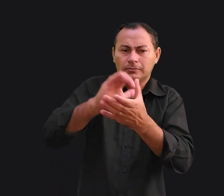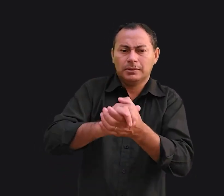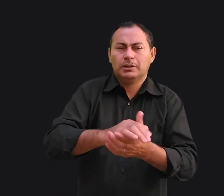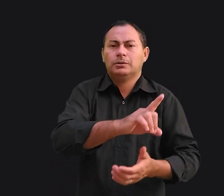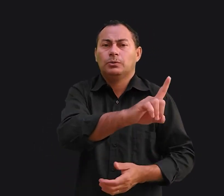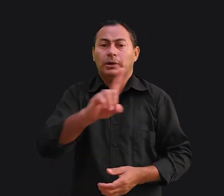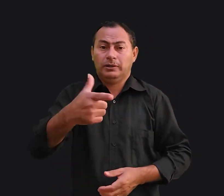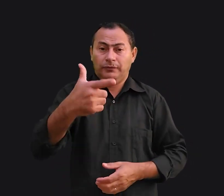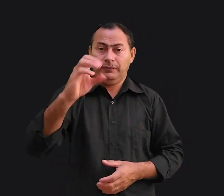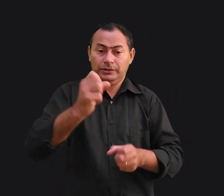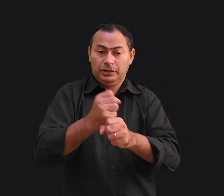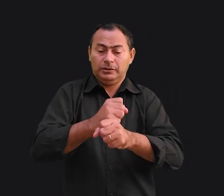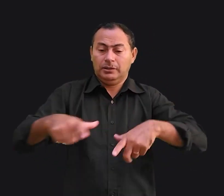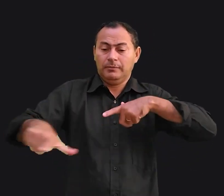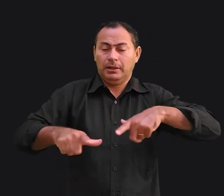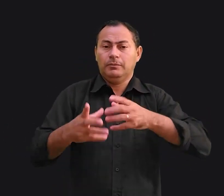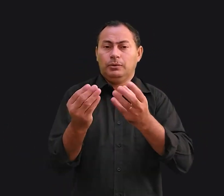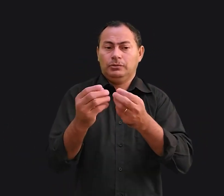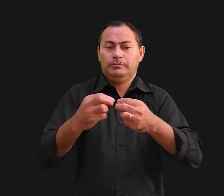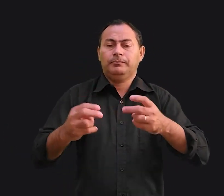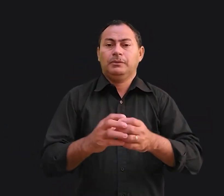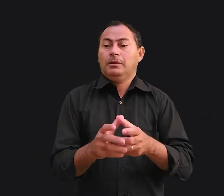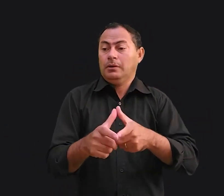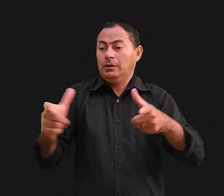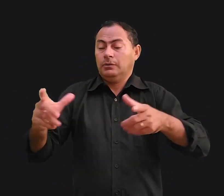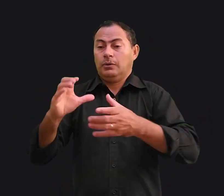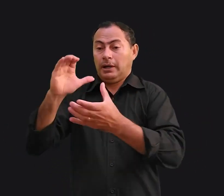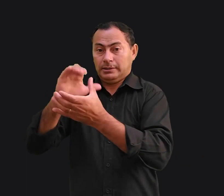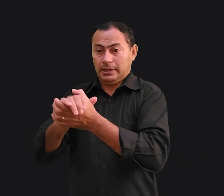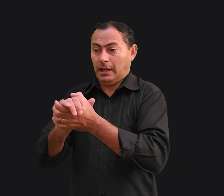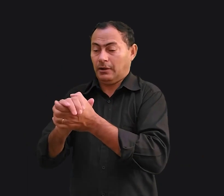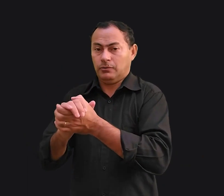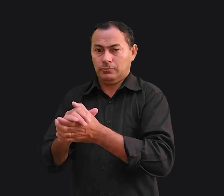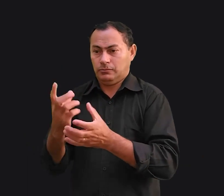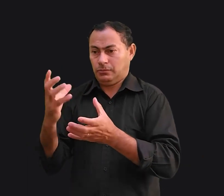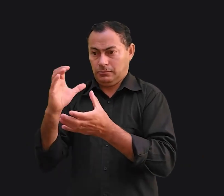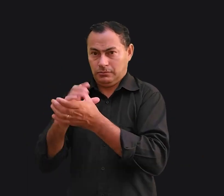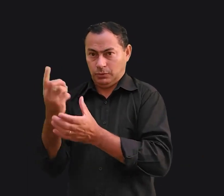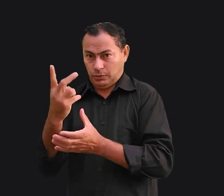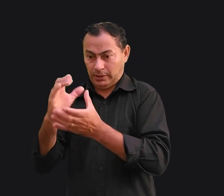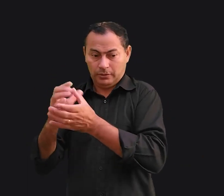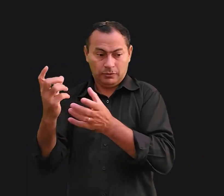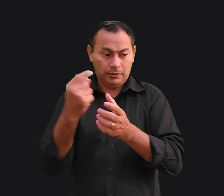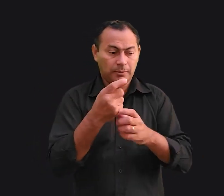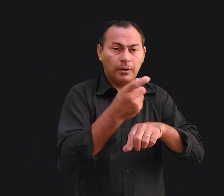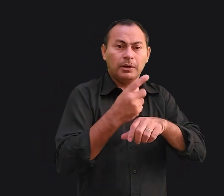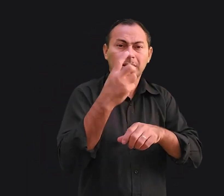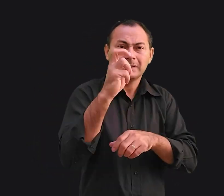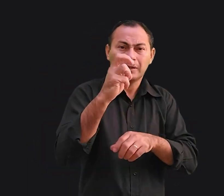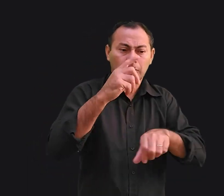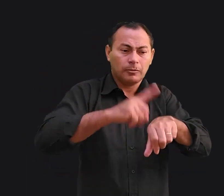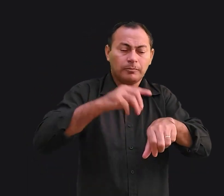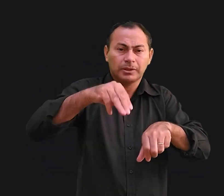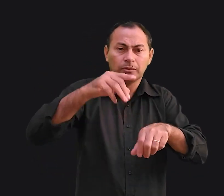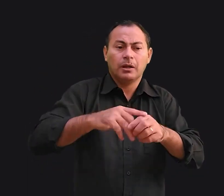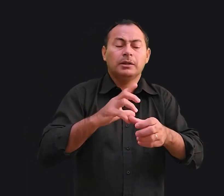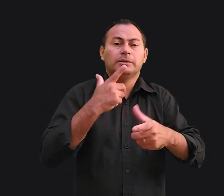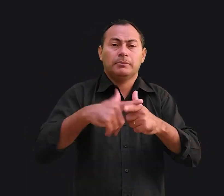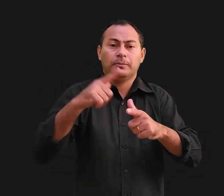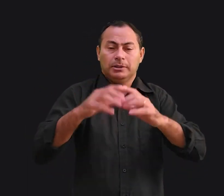Durante 20 anos, trabalhei muito com isso. Grande parte dos casais que me procurava, logo nos primeiros cinco minutos, dizia que tinha problema de comunicação.